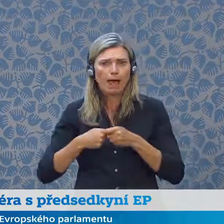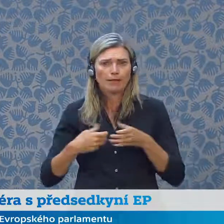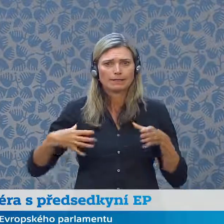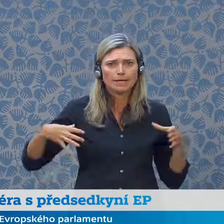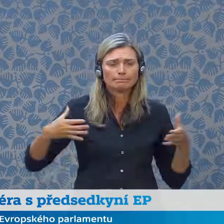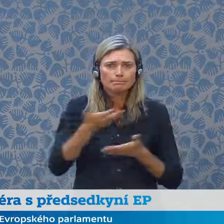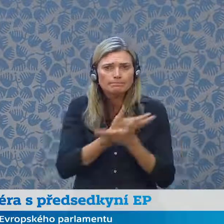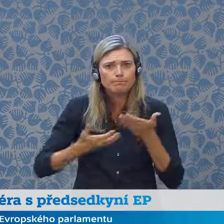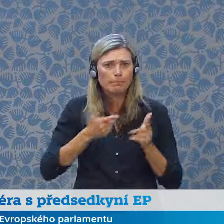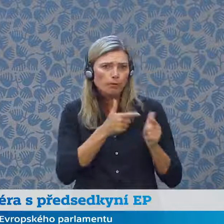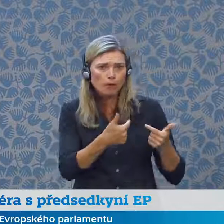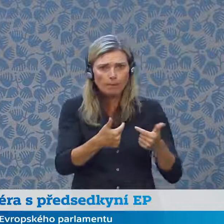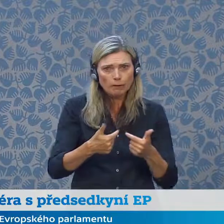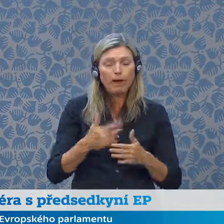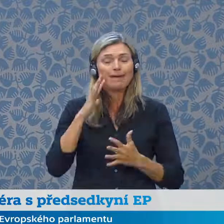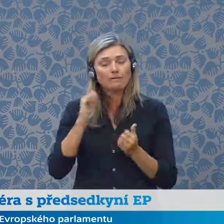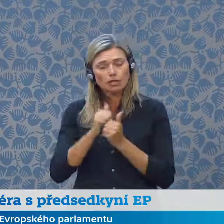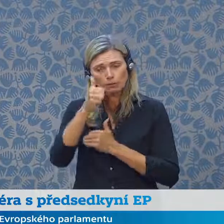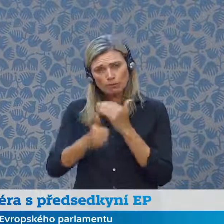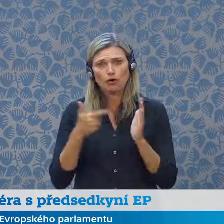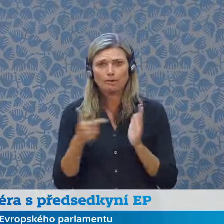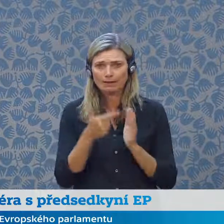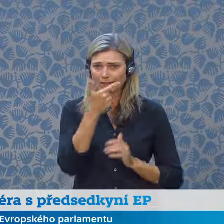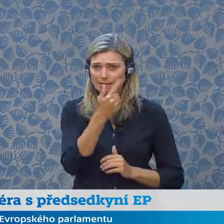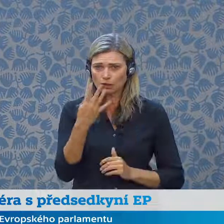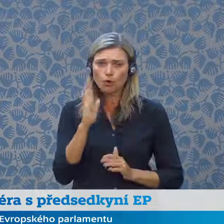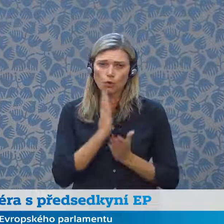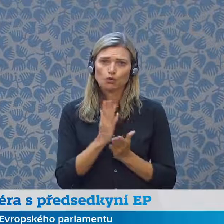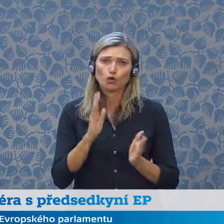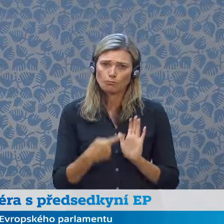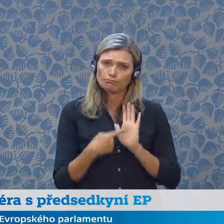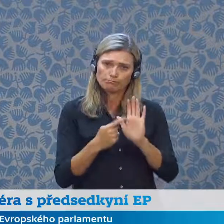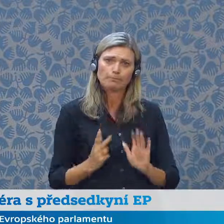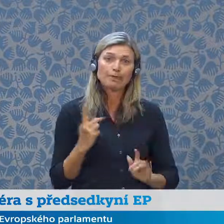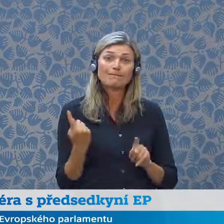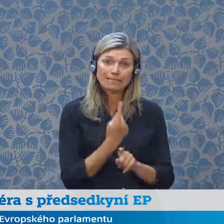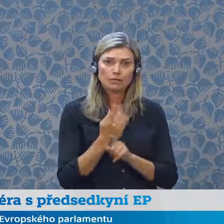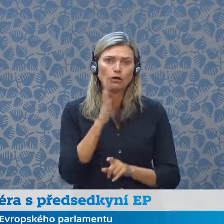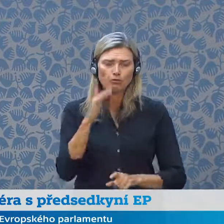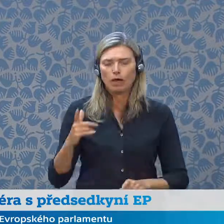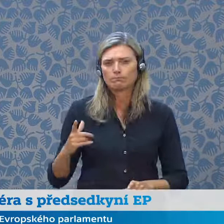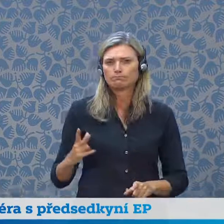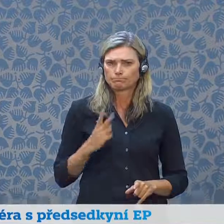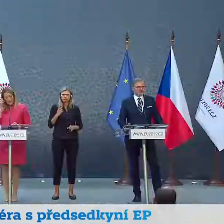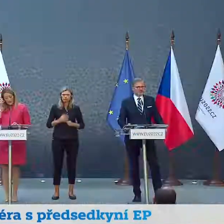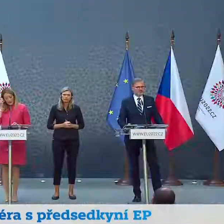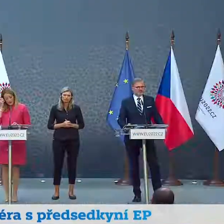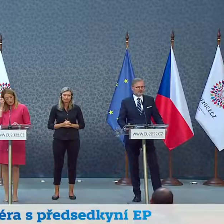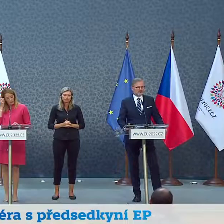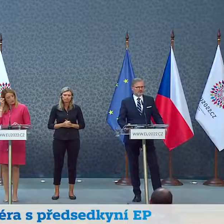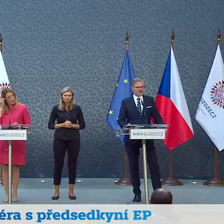my doufáme, že v roce 2024 budeme moci ukázat výsledky, na které budeme pyšní. první česká televize.